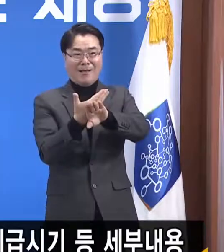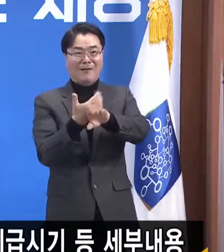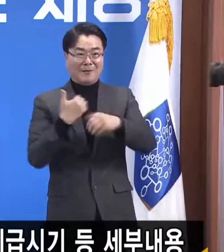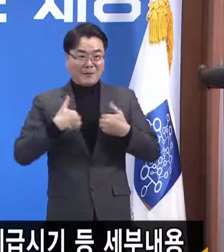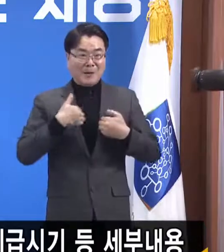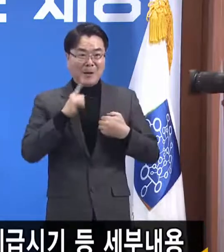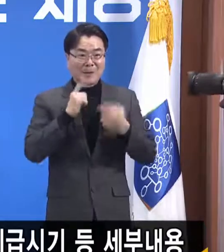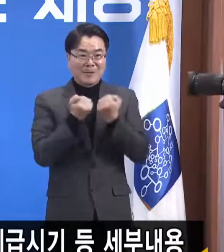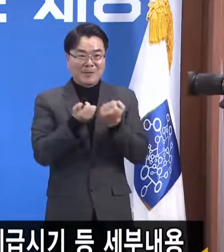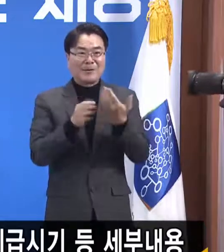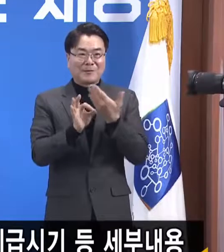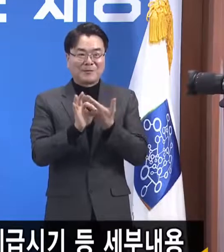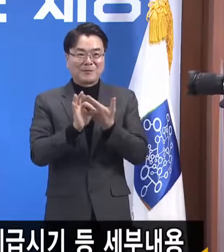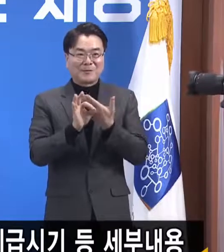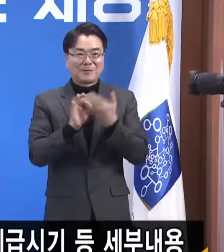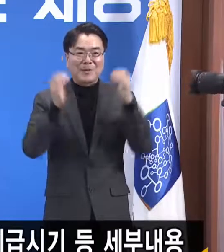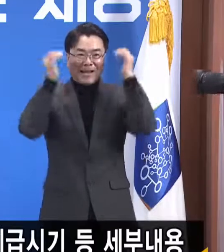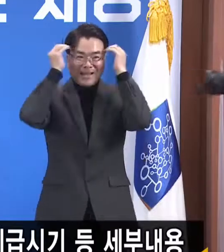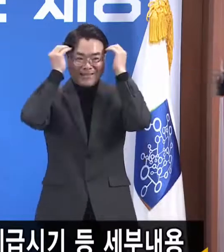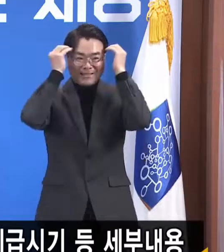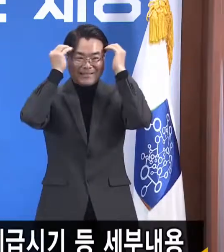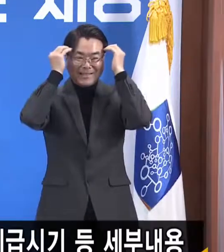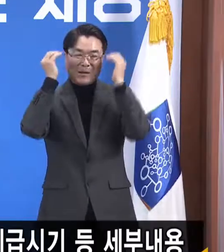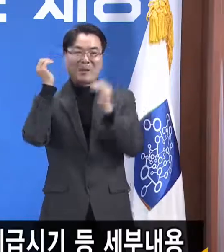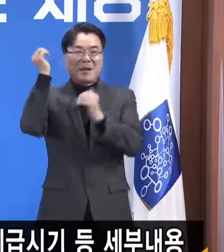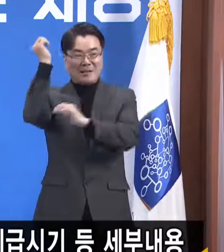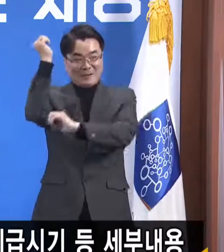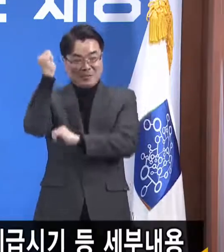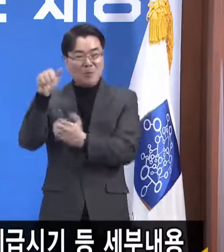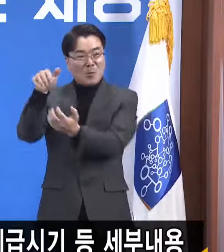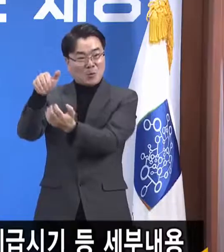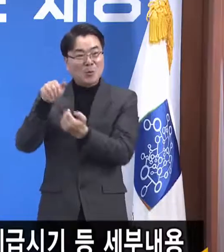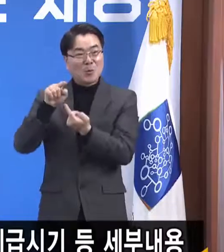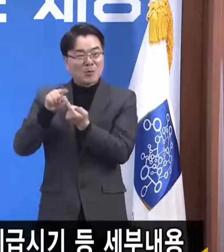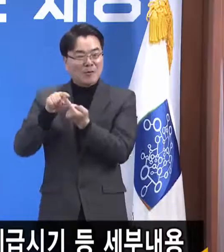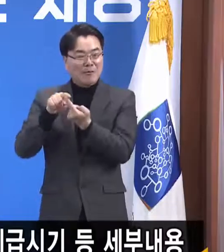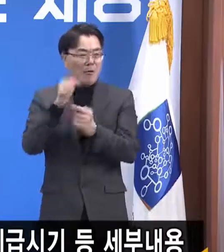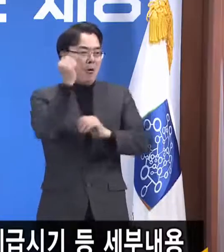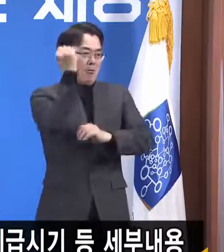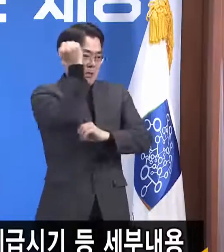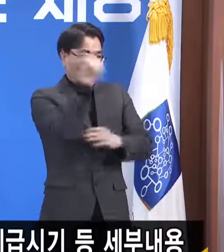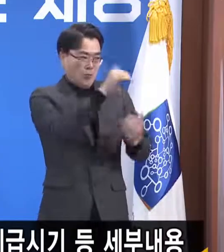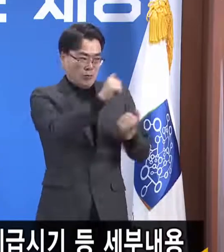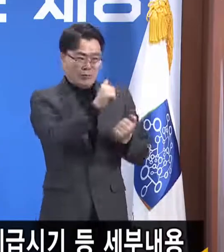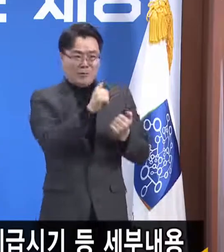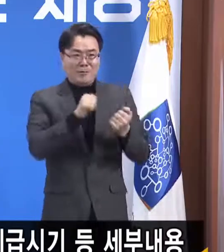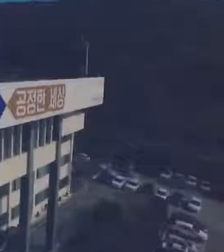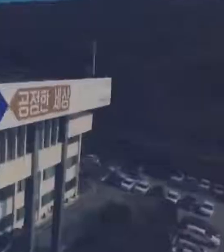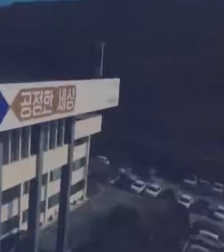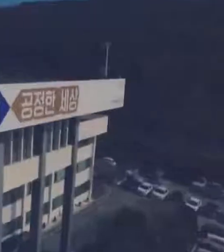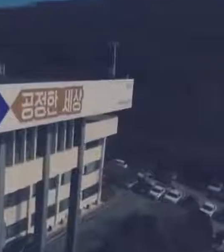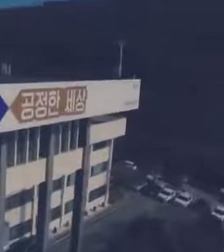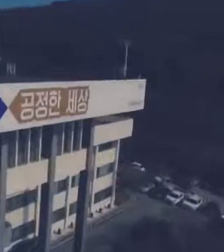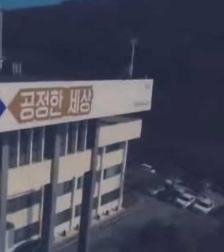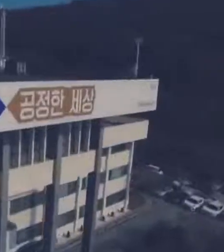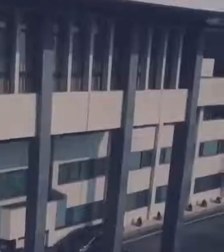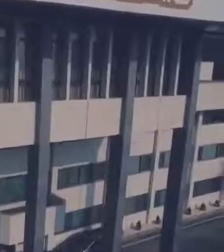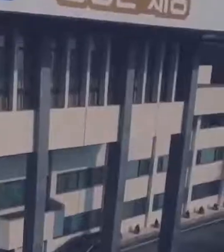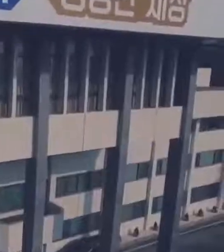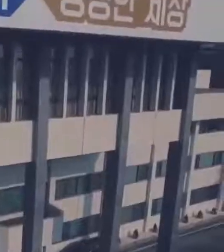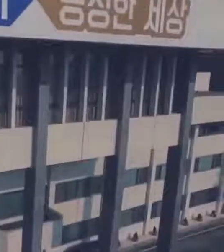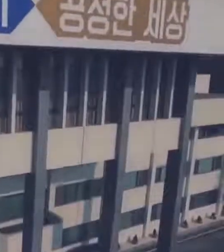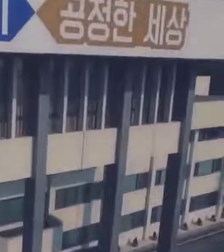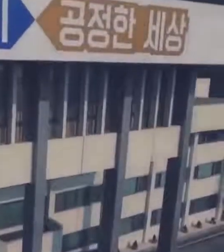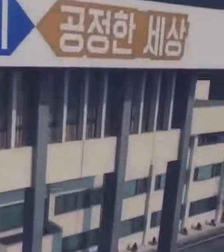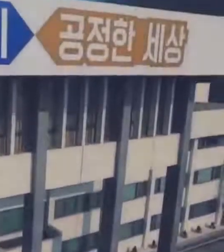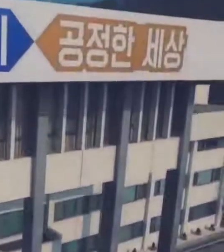재난기본소득 했다고 해서 왜 기본소득이라고 하냐 이런 말씀은 좀 안 하시면 좋을 것 같습니다. 개나리죠.